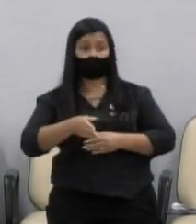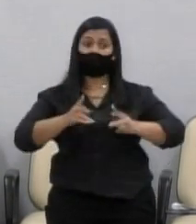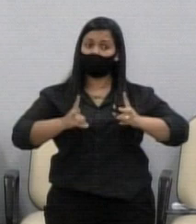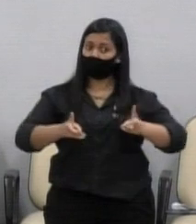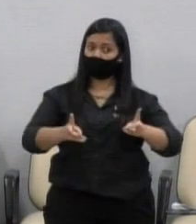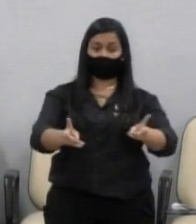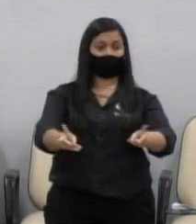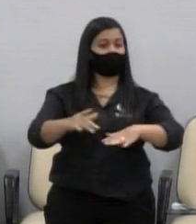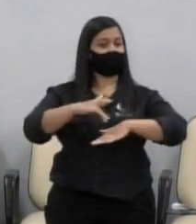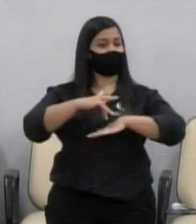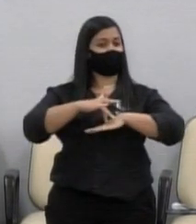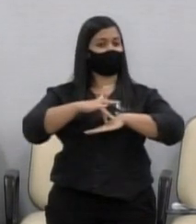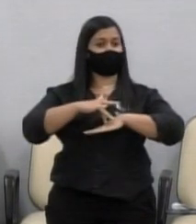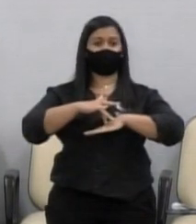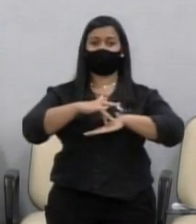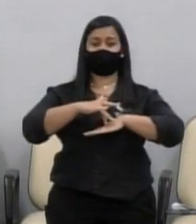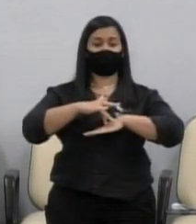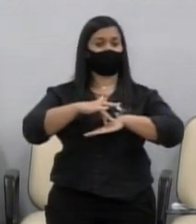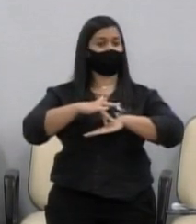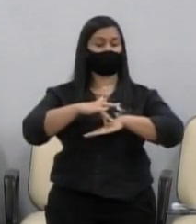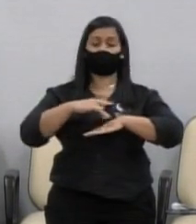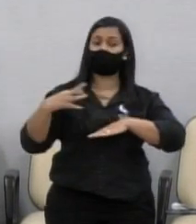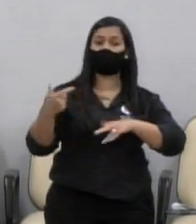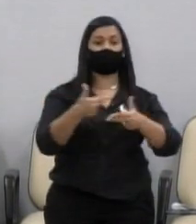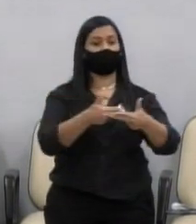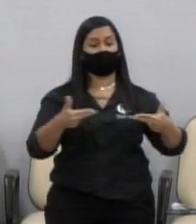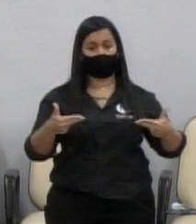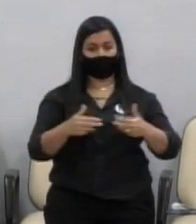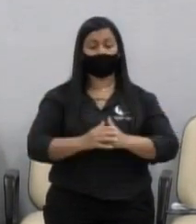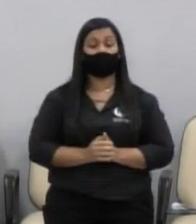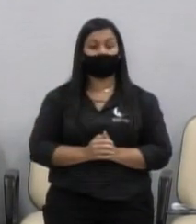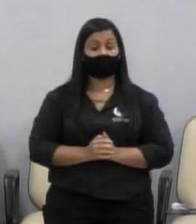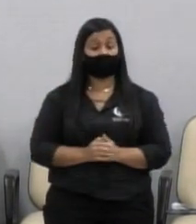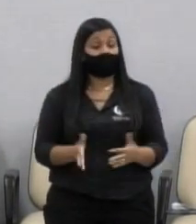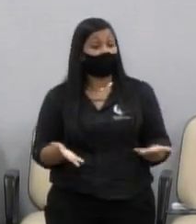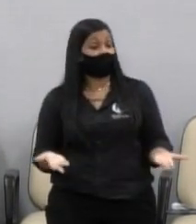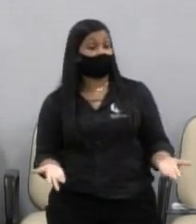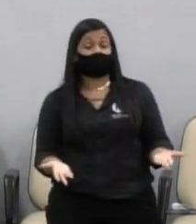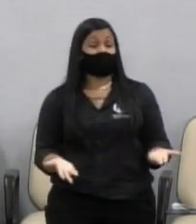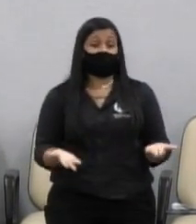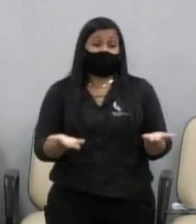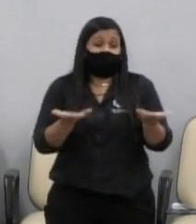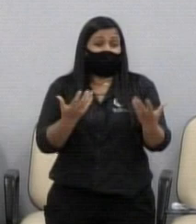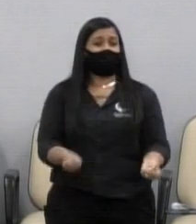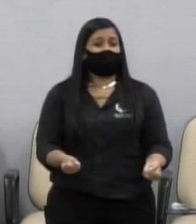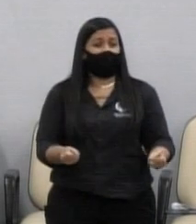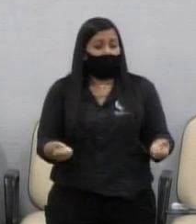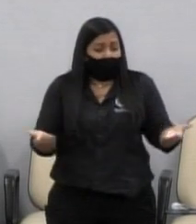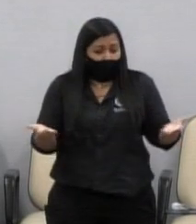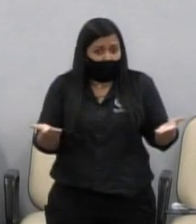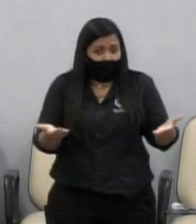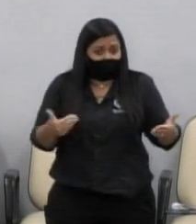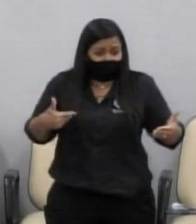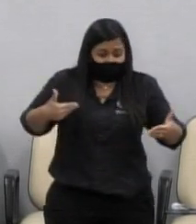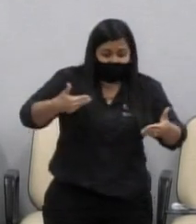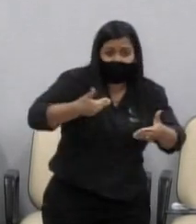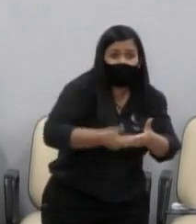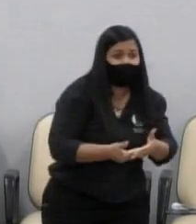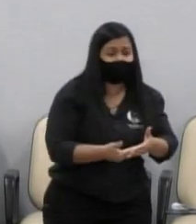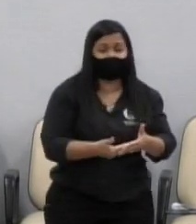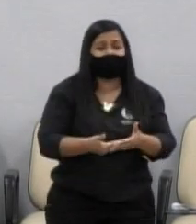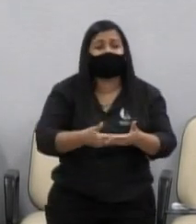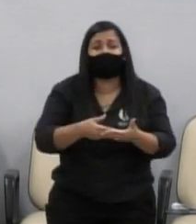insatisfeitos com tudo isso e com toda razão. É inadmissível que até hoje nenhuma